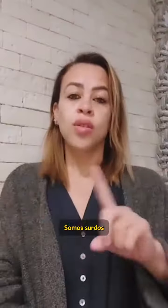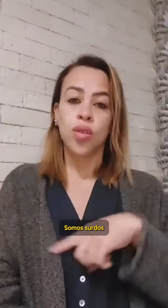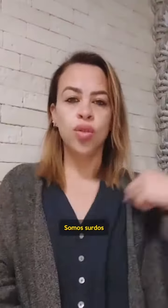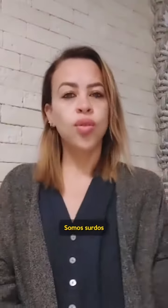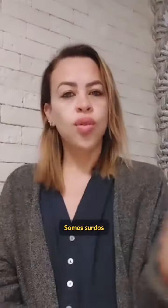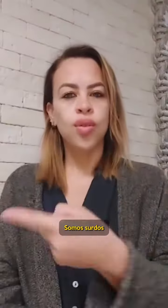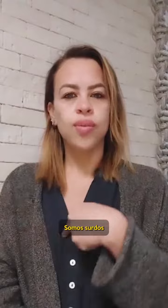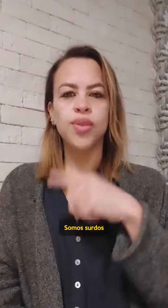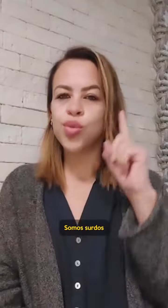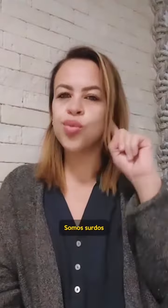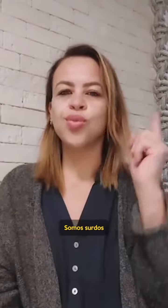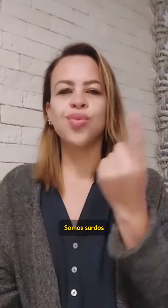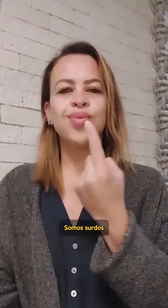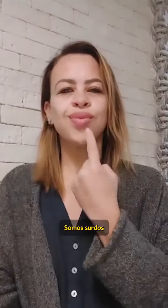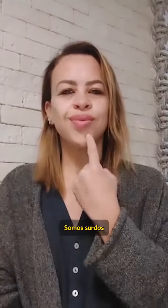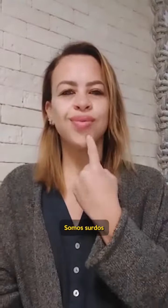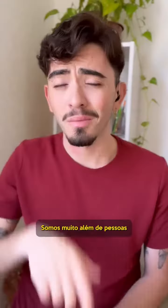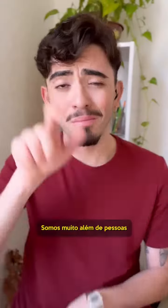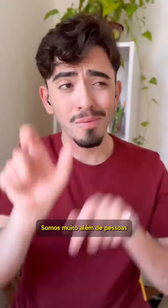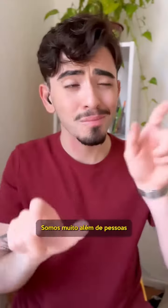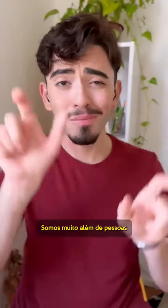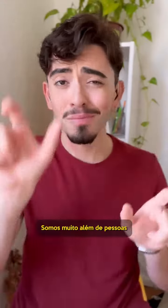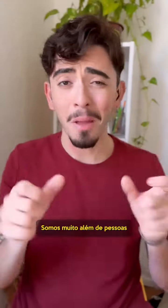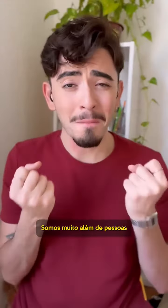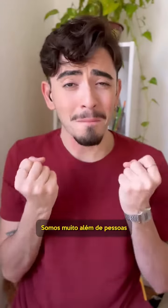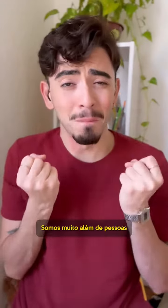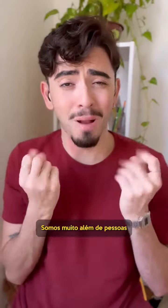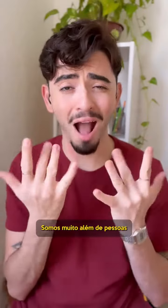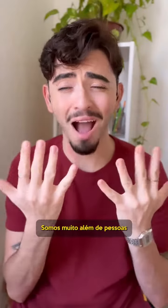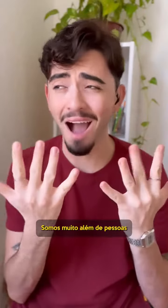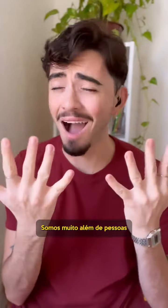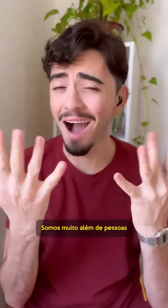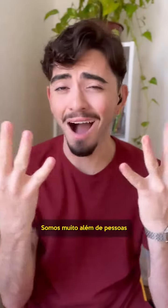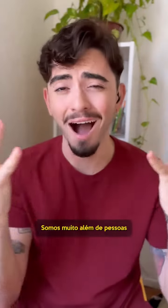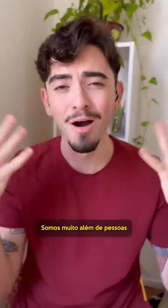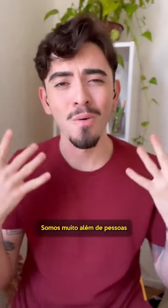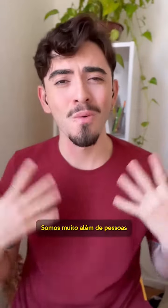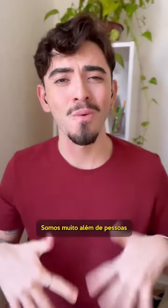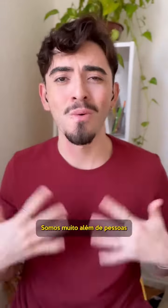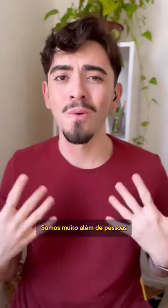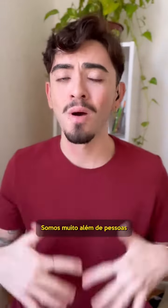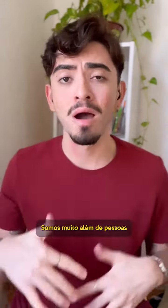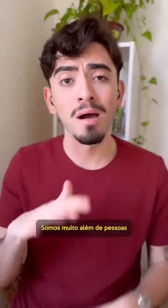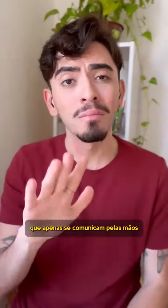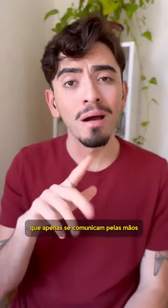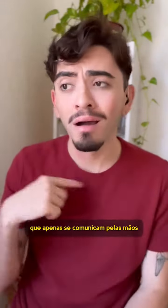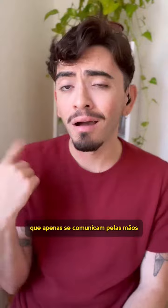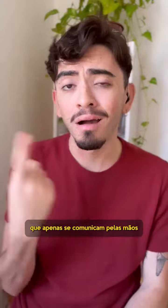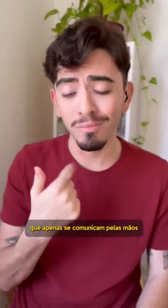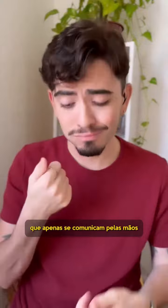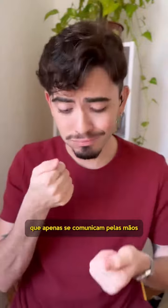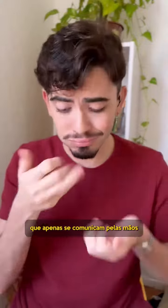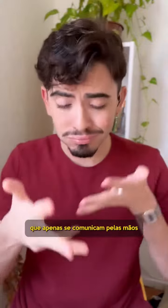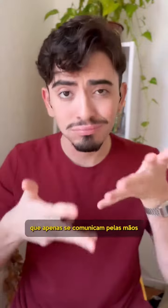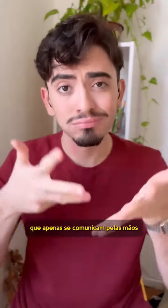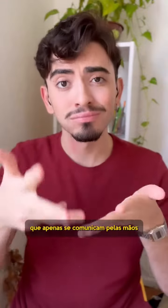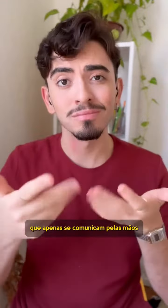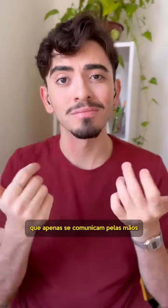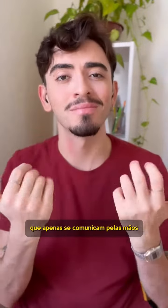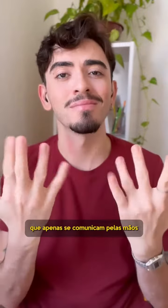Somos surdos. Somos muito além de pessoas que apenas se comunicam pelas mãos.